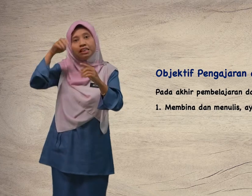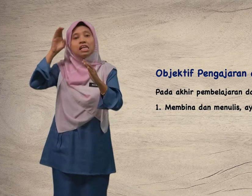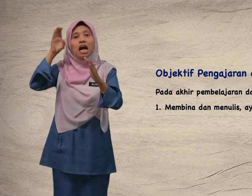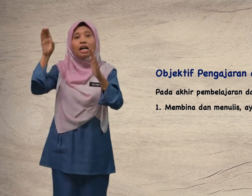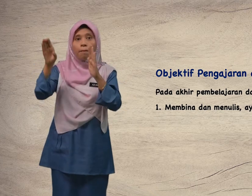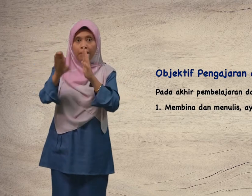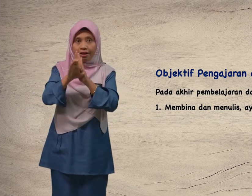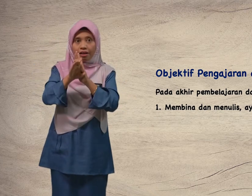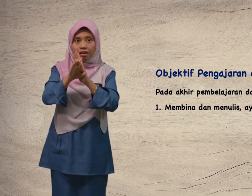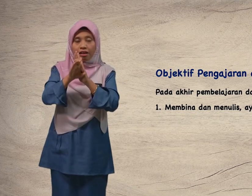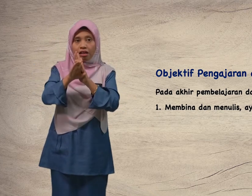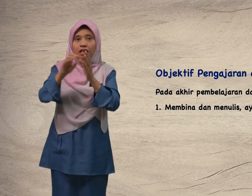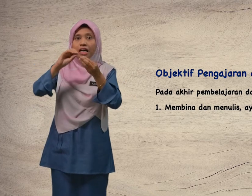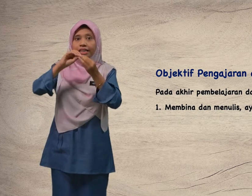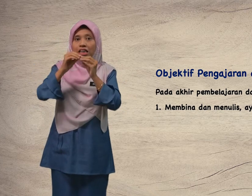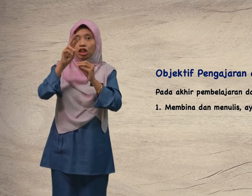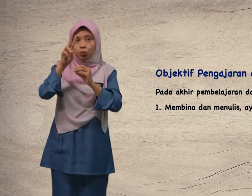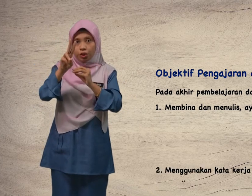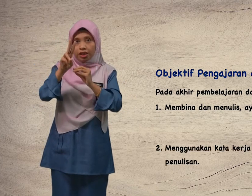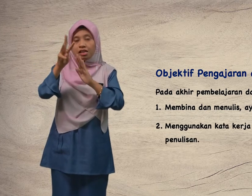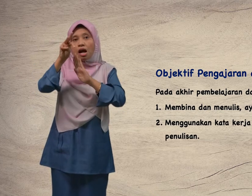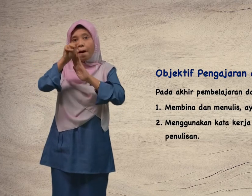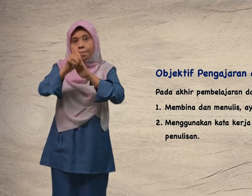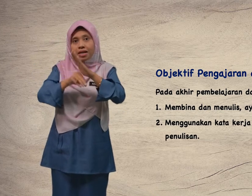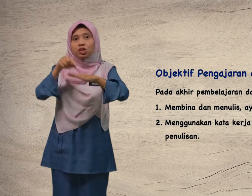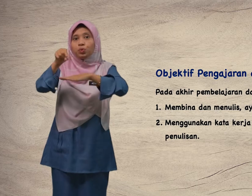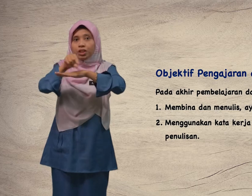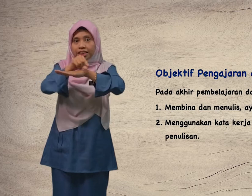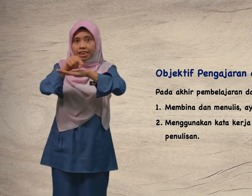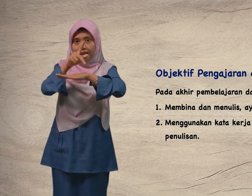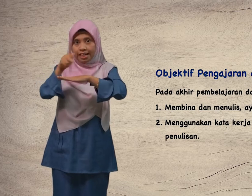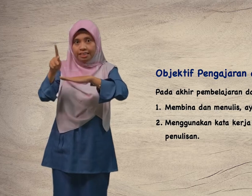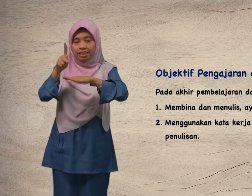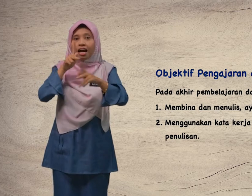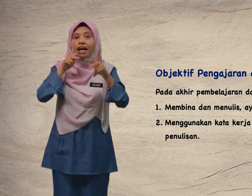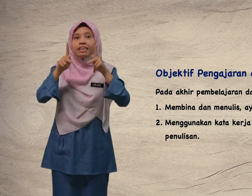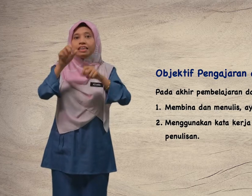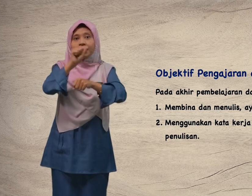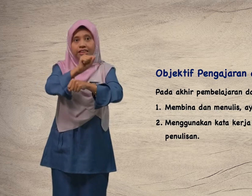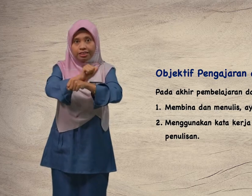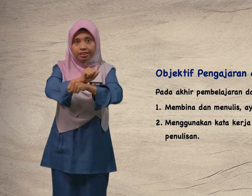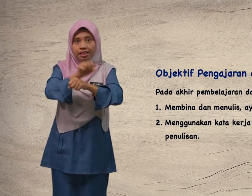gambar. Yang kedua, menggunakan kata kerja